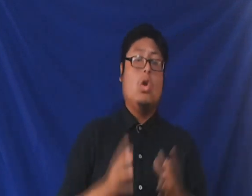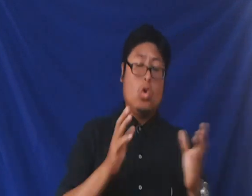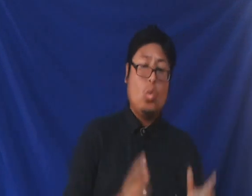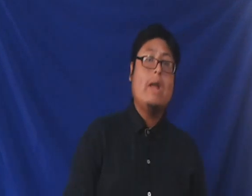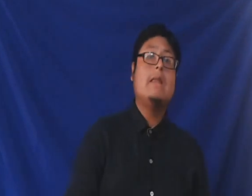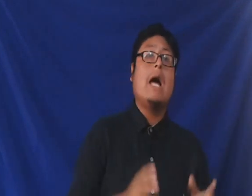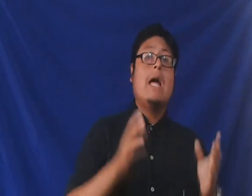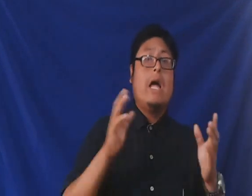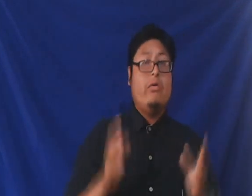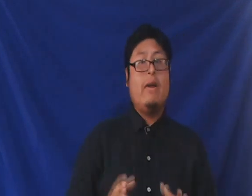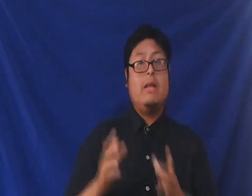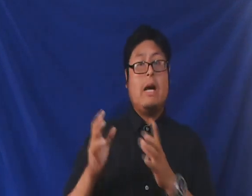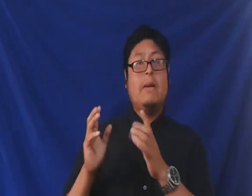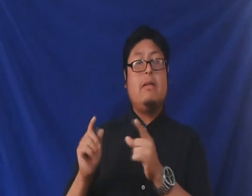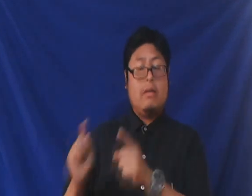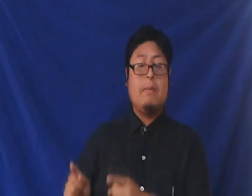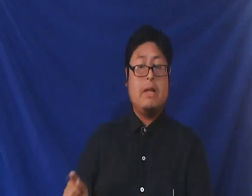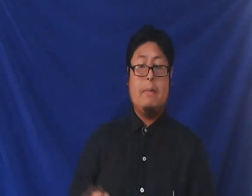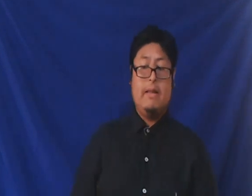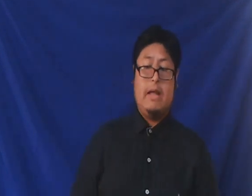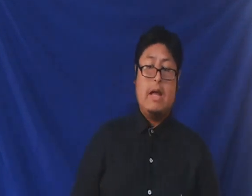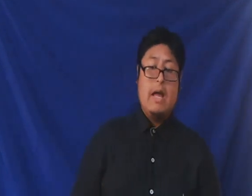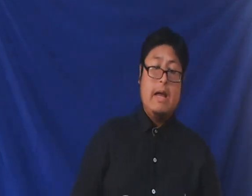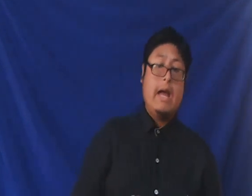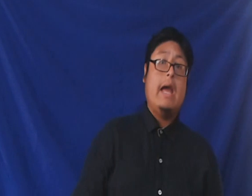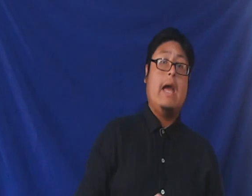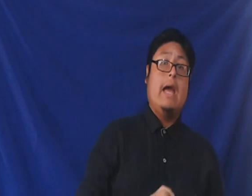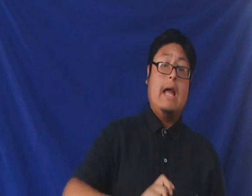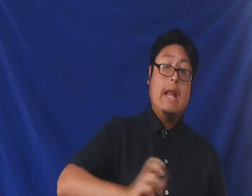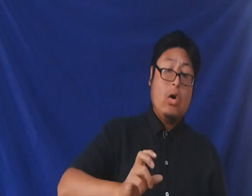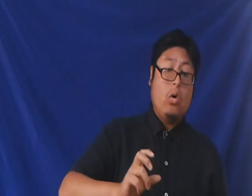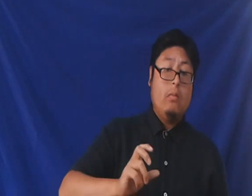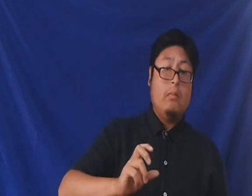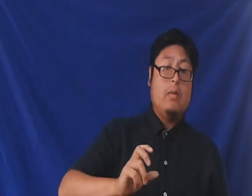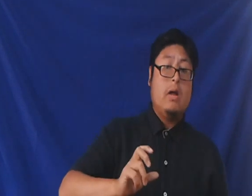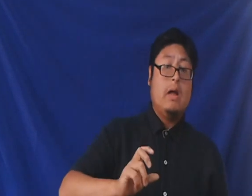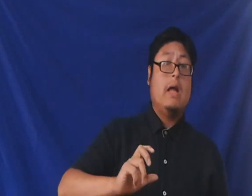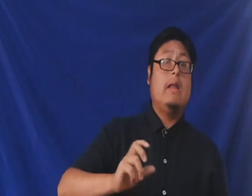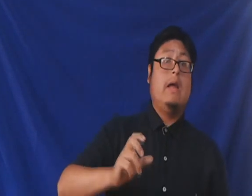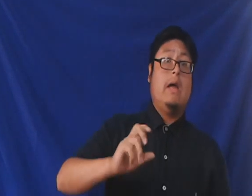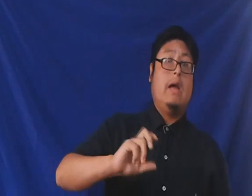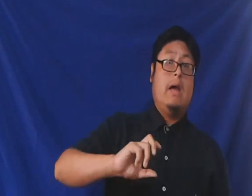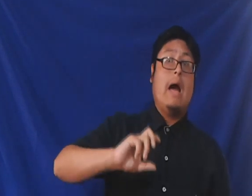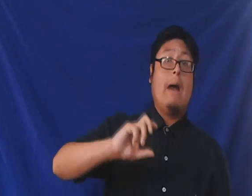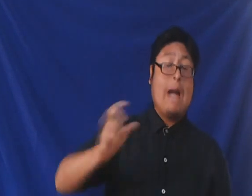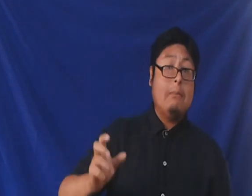nos cuenta enfáticamente y sistemáticamente que el hijo de Abraham